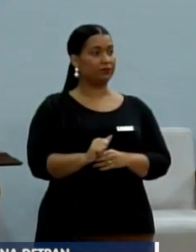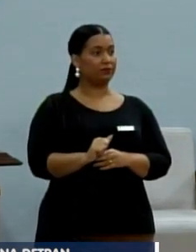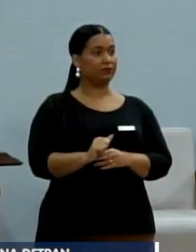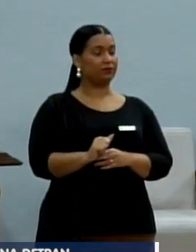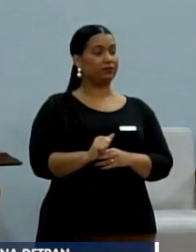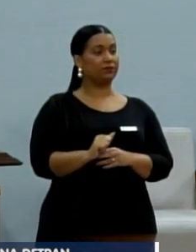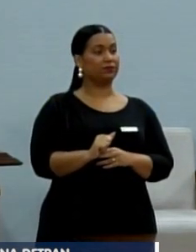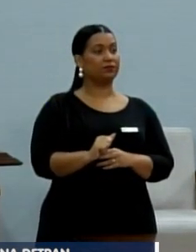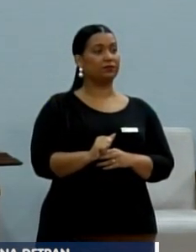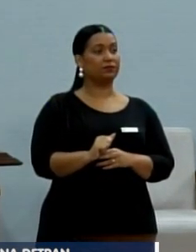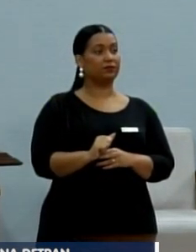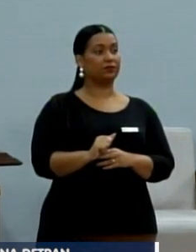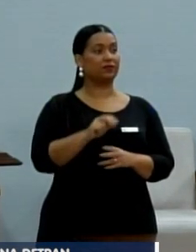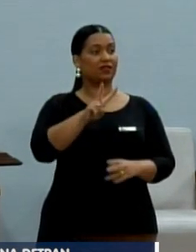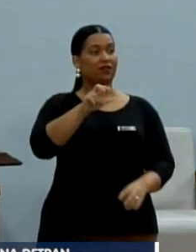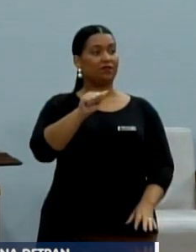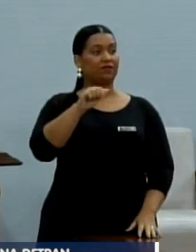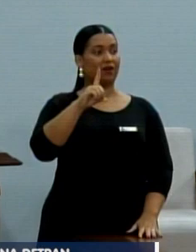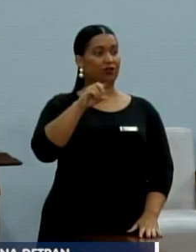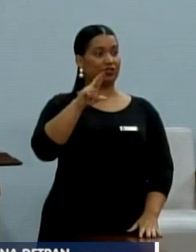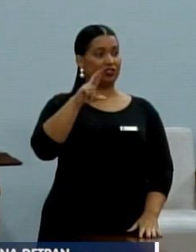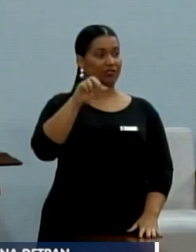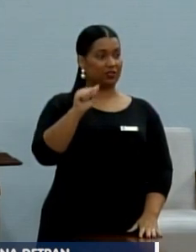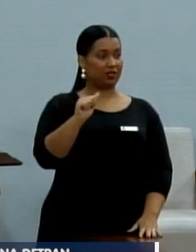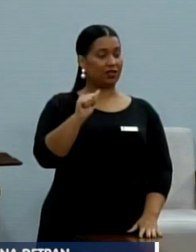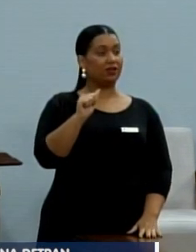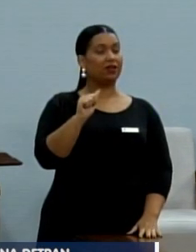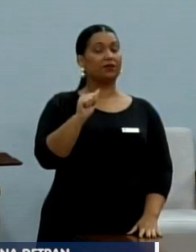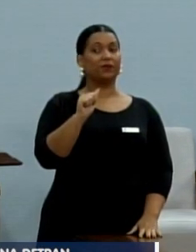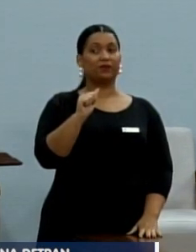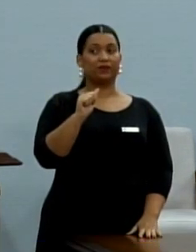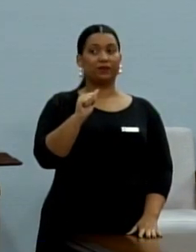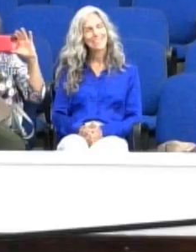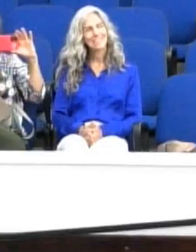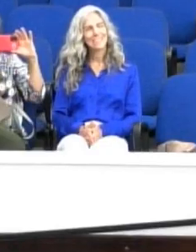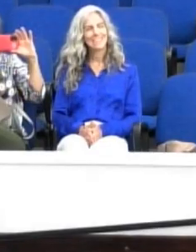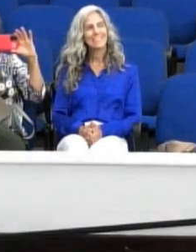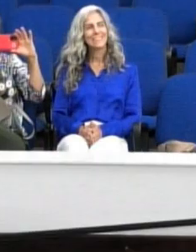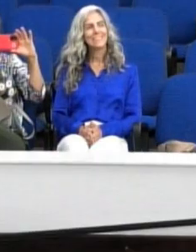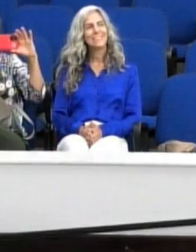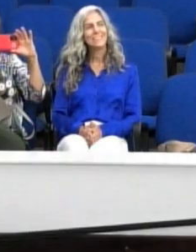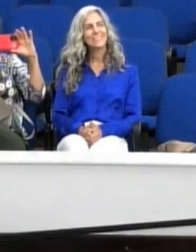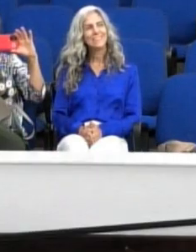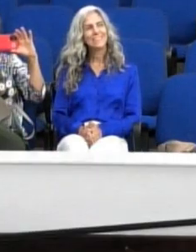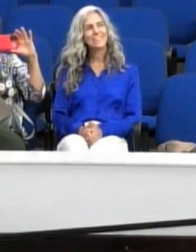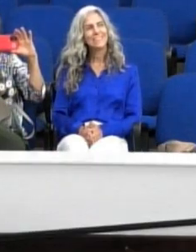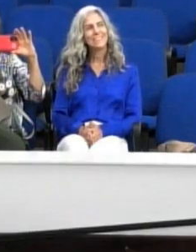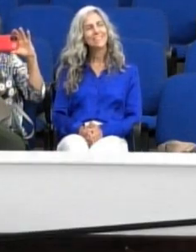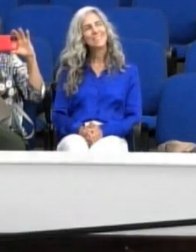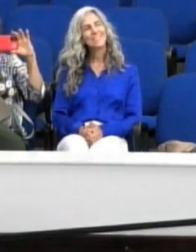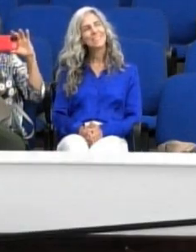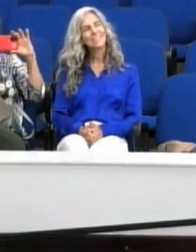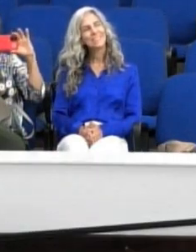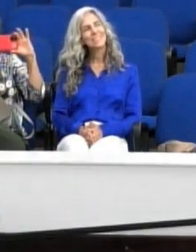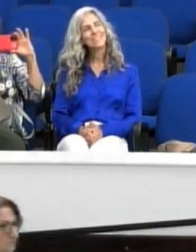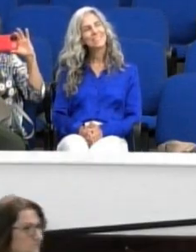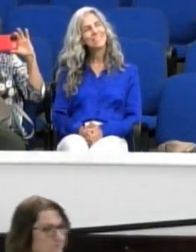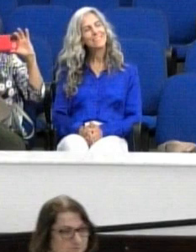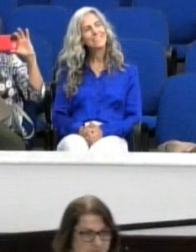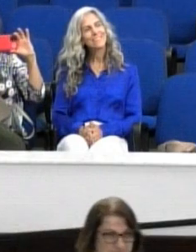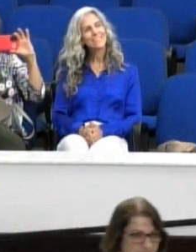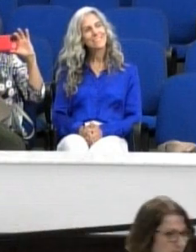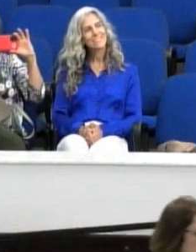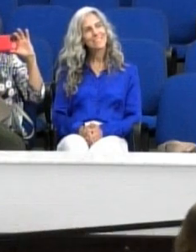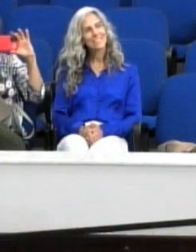mãozinha. Aê! Valdira Campasso, eita! Dionise Salione, vocês estão ao